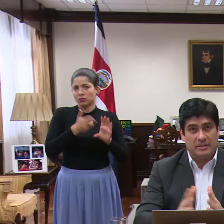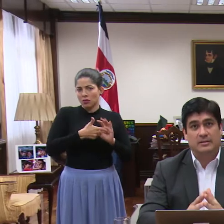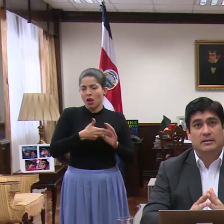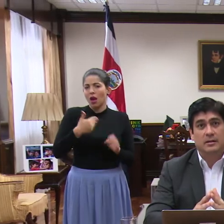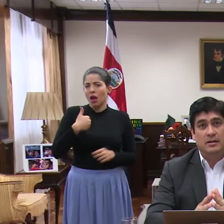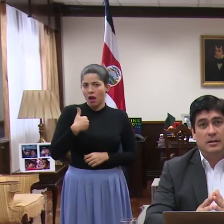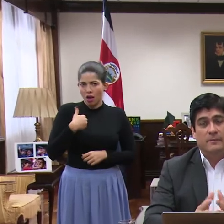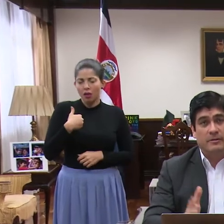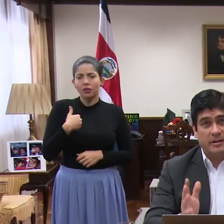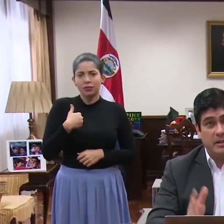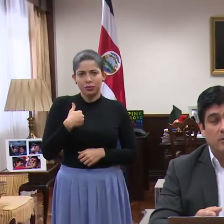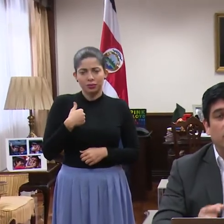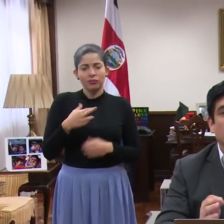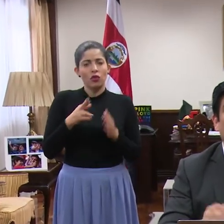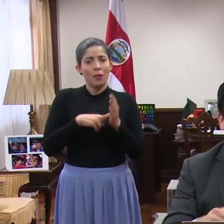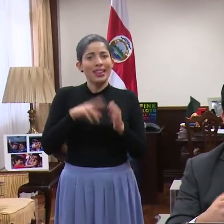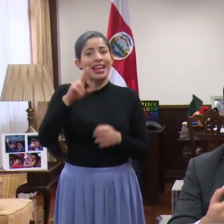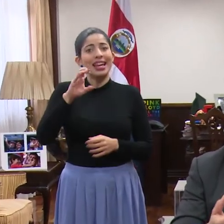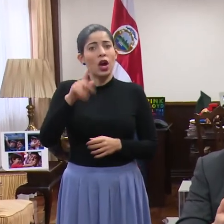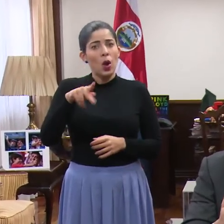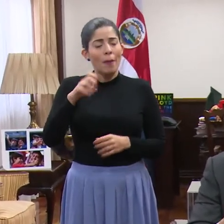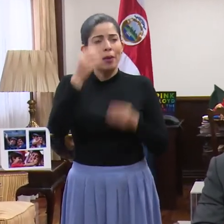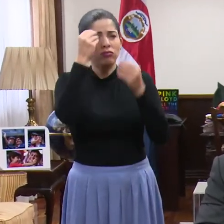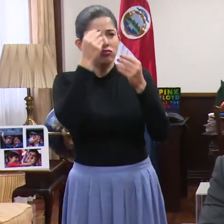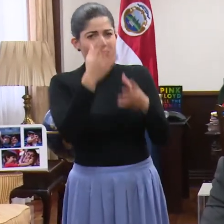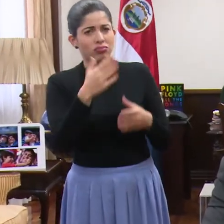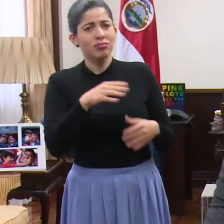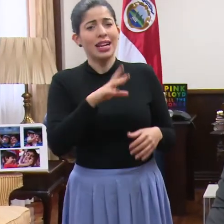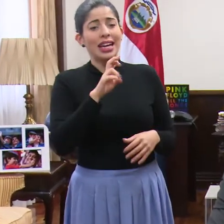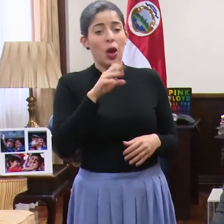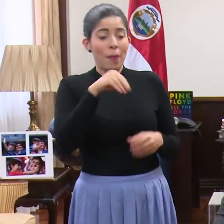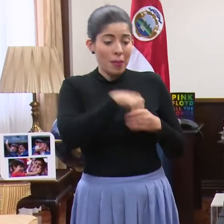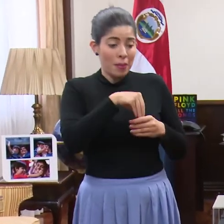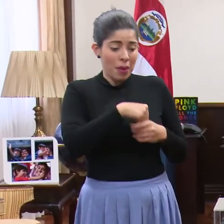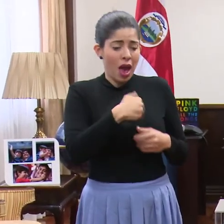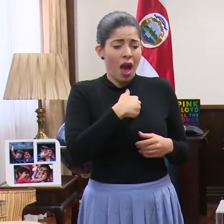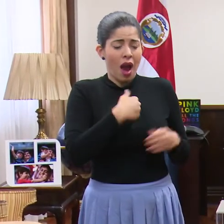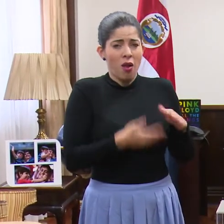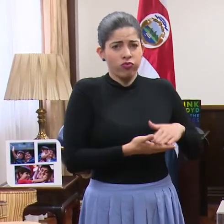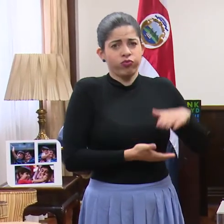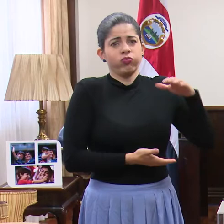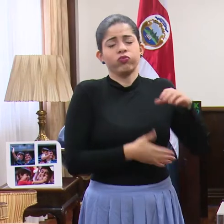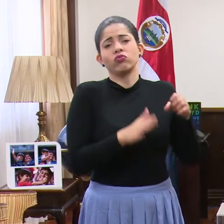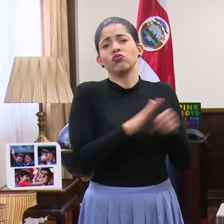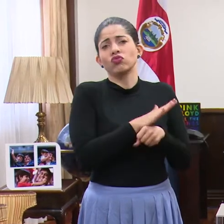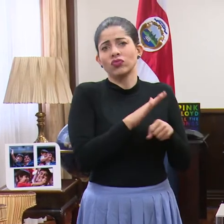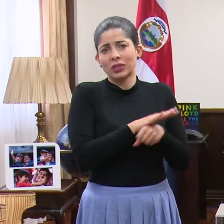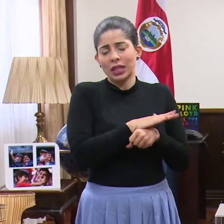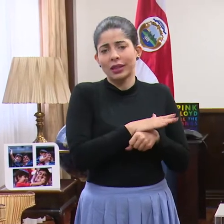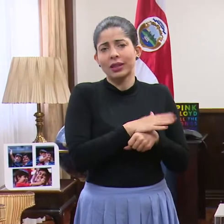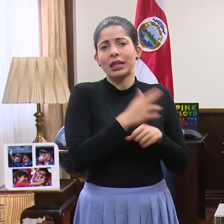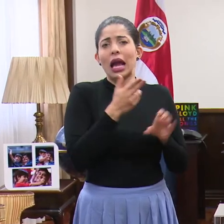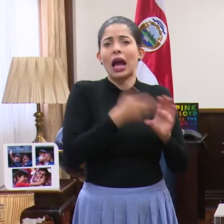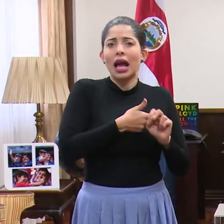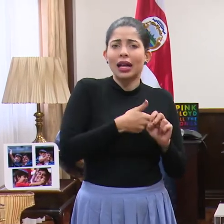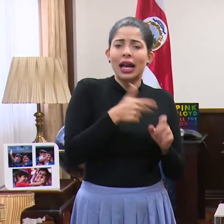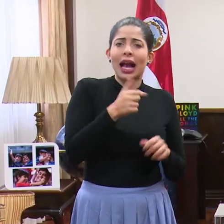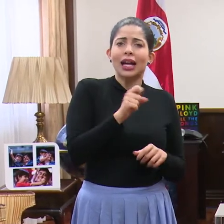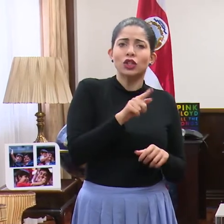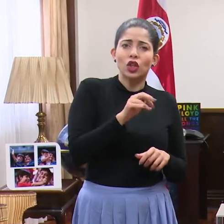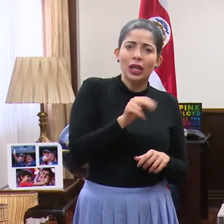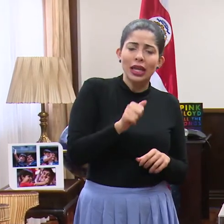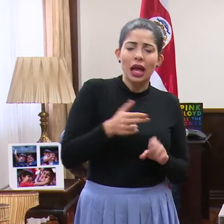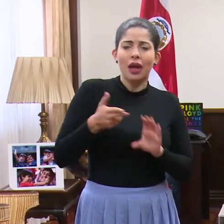combustibles. Reitero, Recope informa que tiene suficiente reserva tanto de gasolina, de